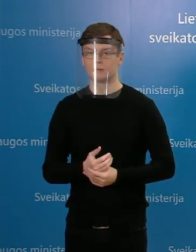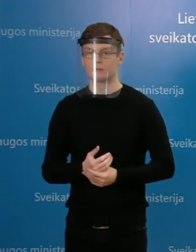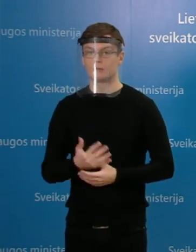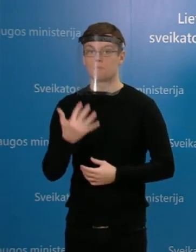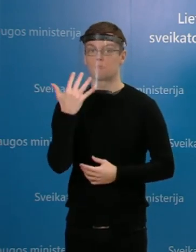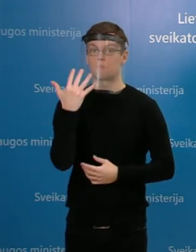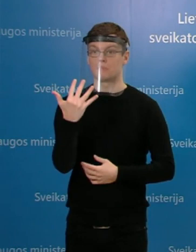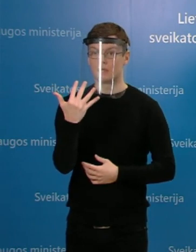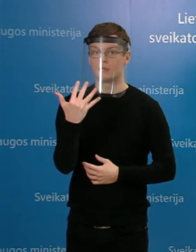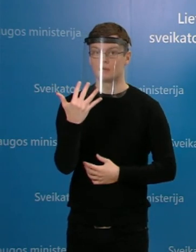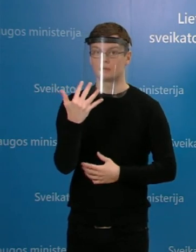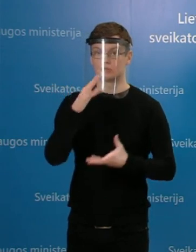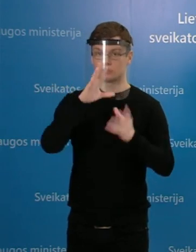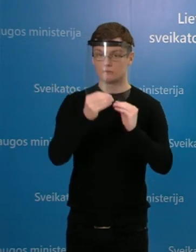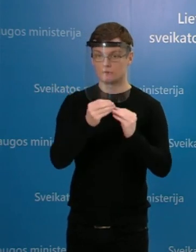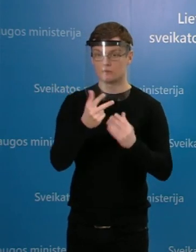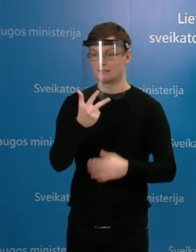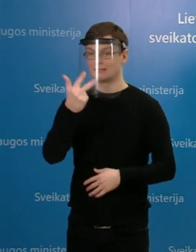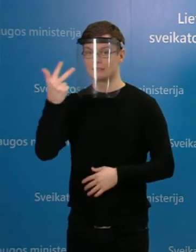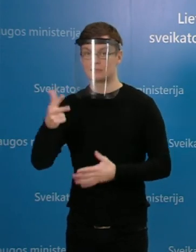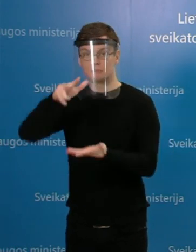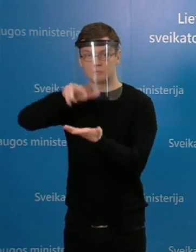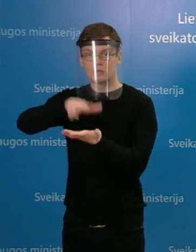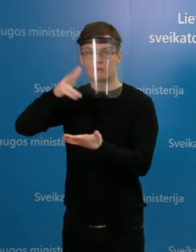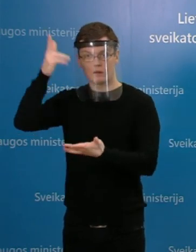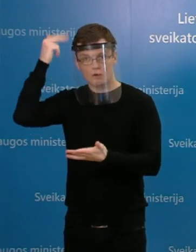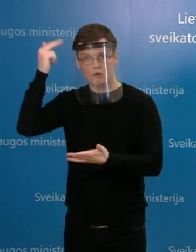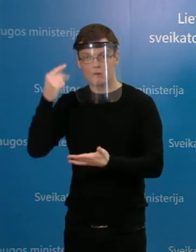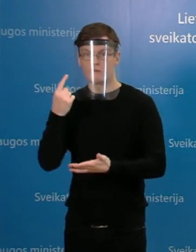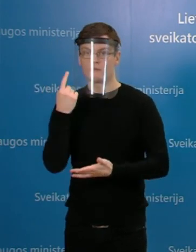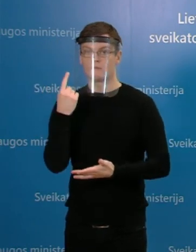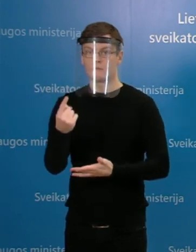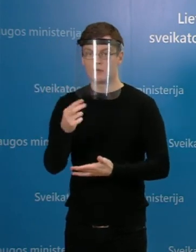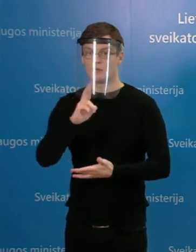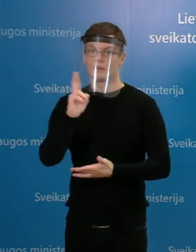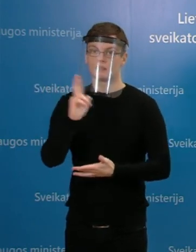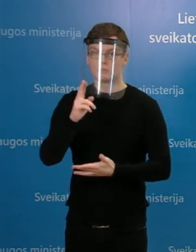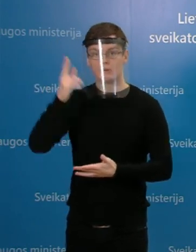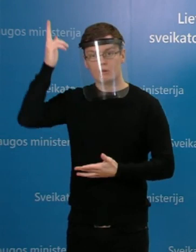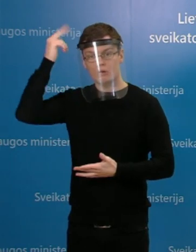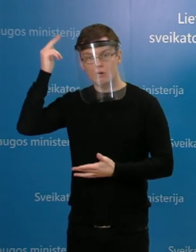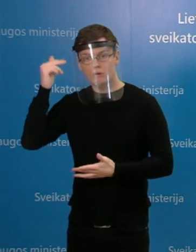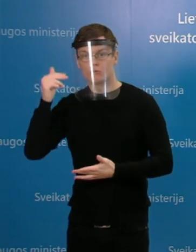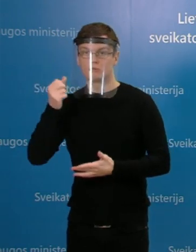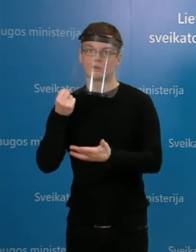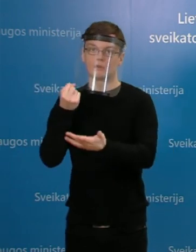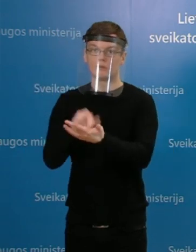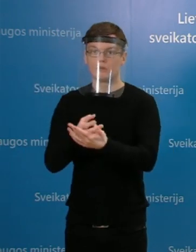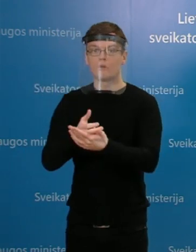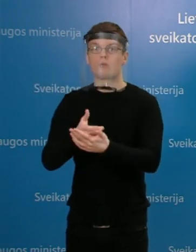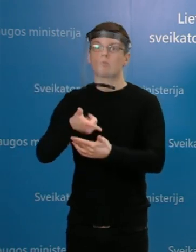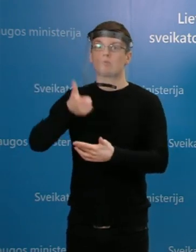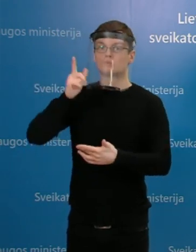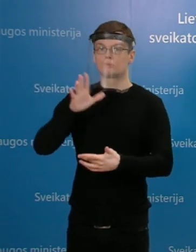Kaune. Tai yra Respublikinėje Kauno lygoninėje, vienas asmo patvirtintas už vakar, tai iš viso, kaip žinote,